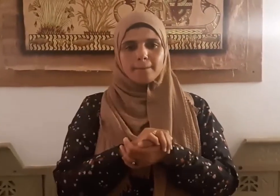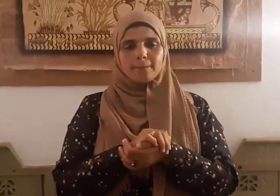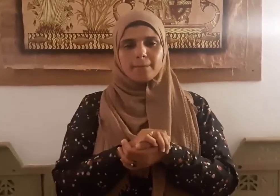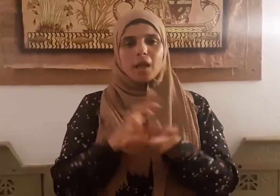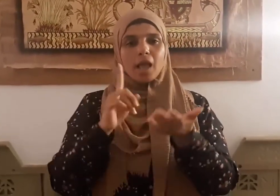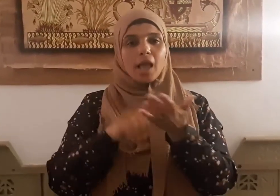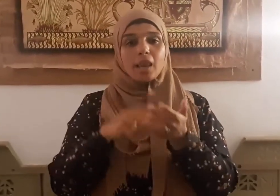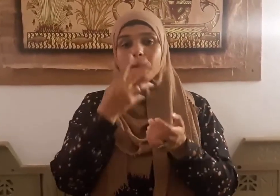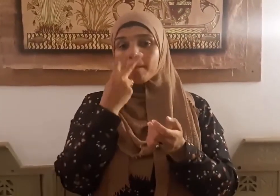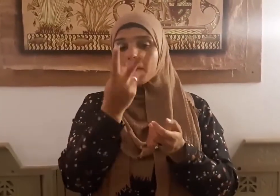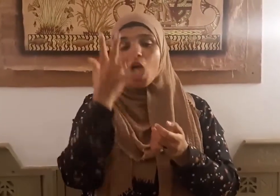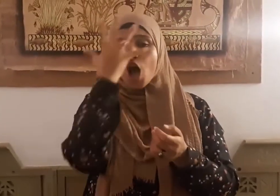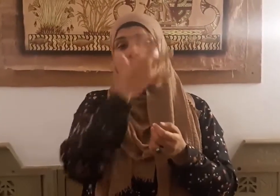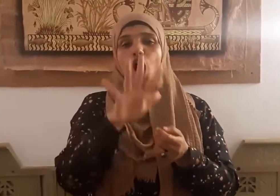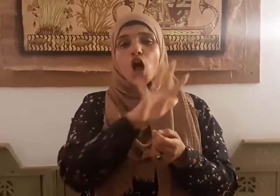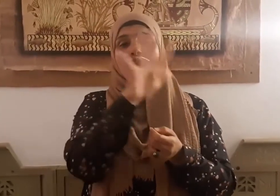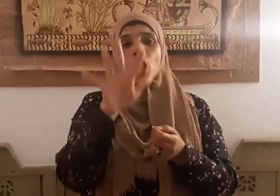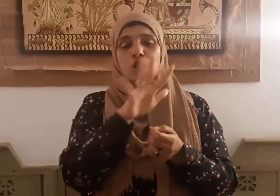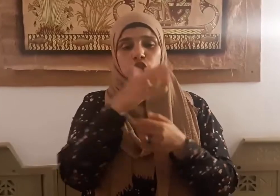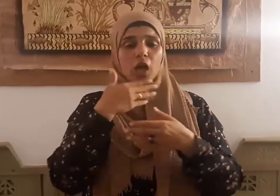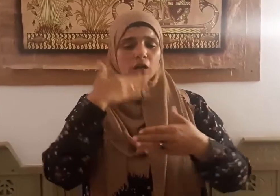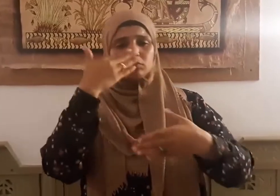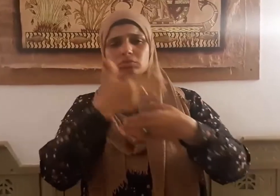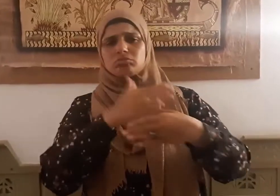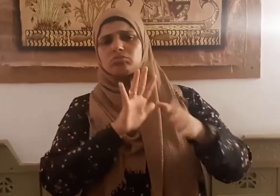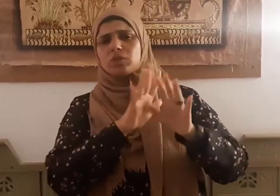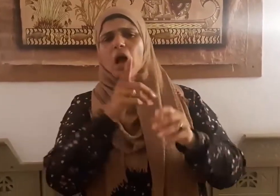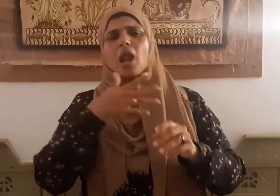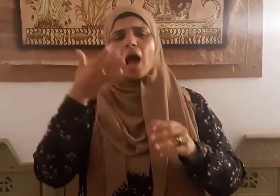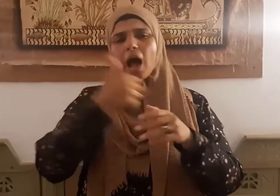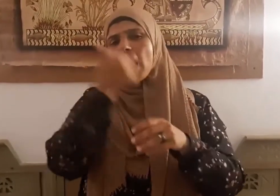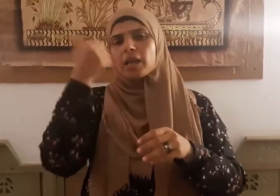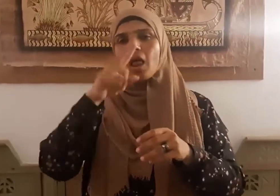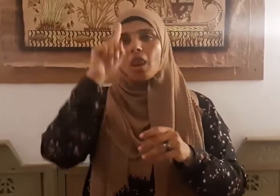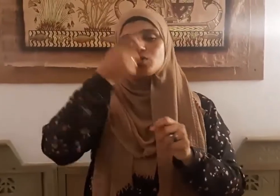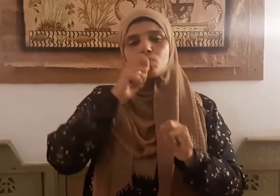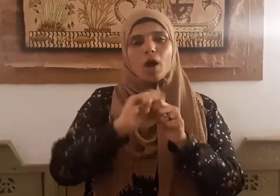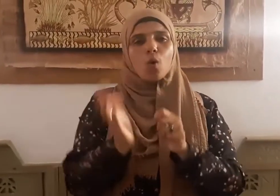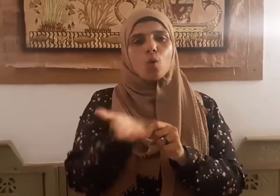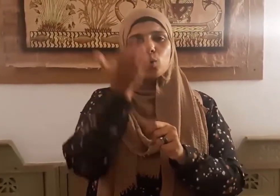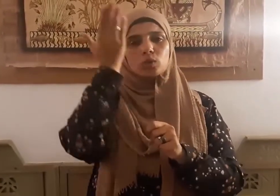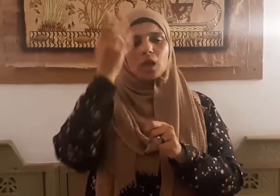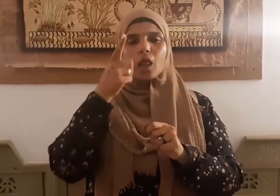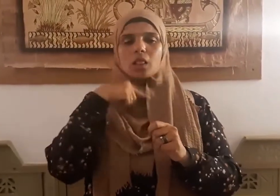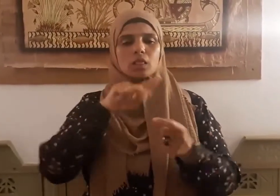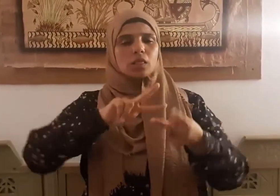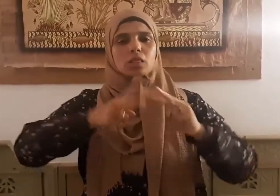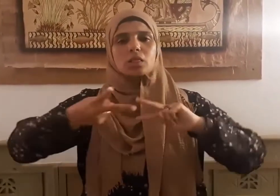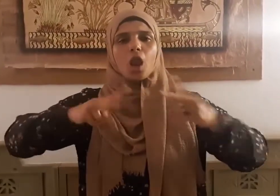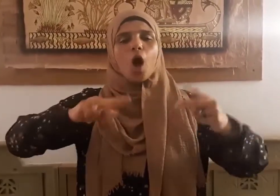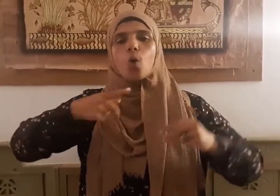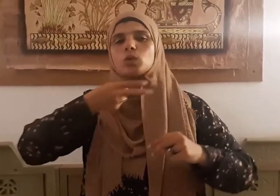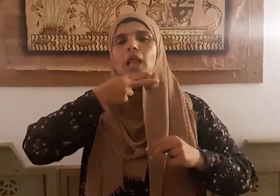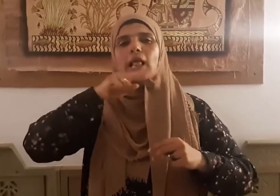مظاهر الصد عن سبيل الله عز وجل تناقض الأقوال والأفعال